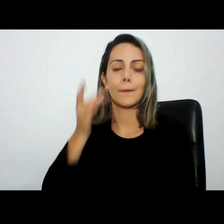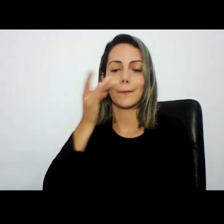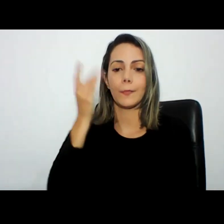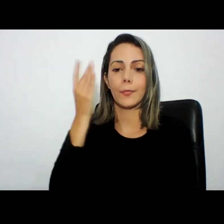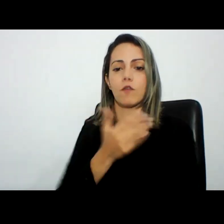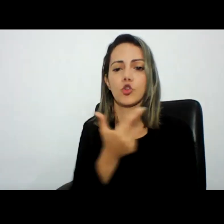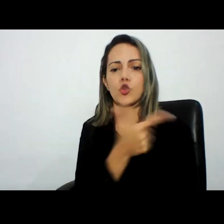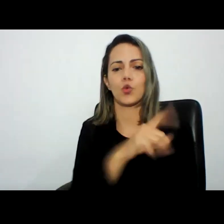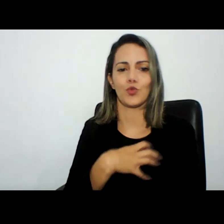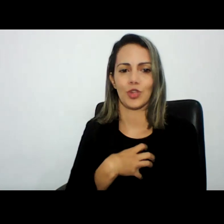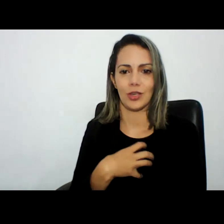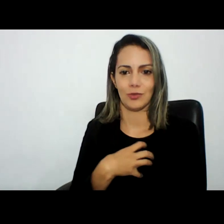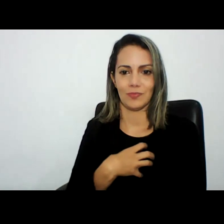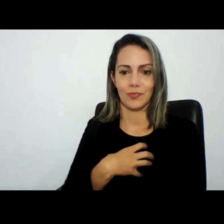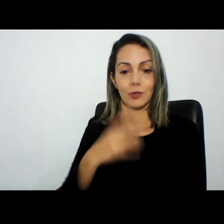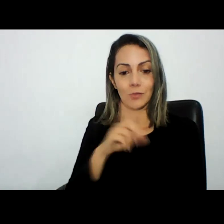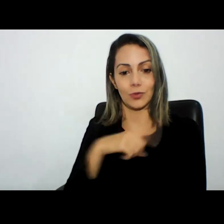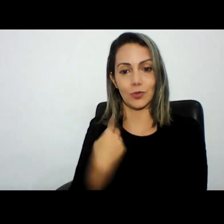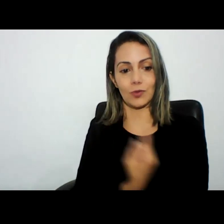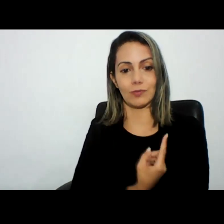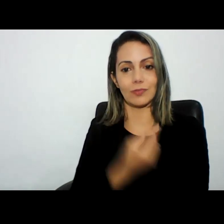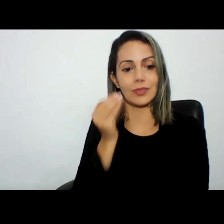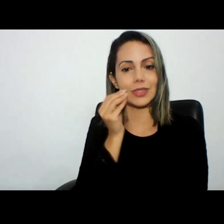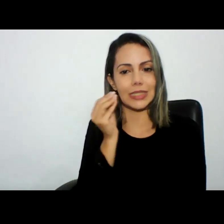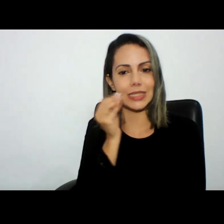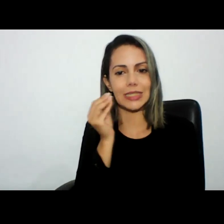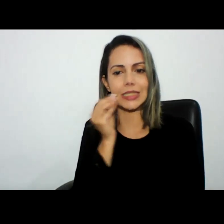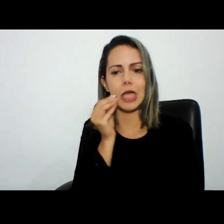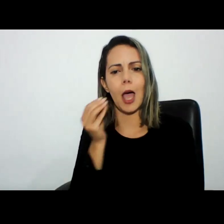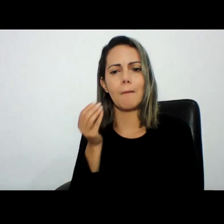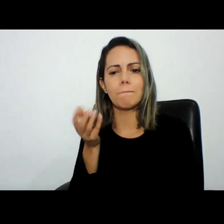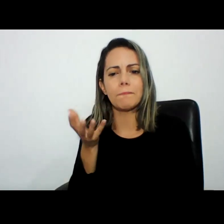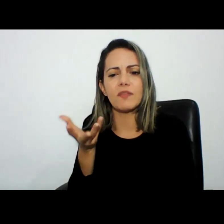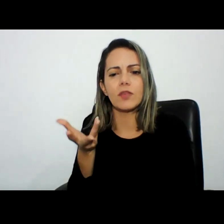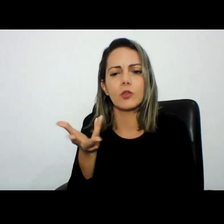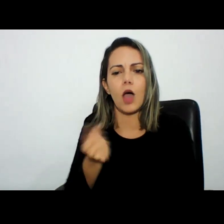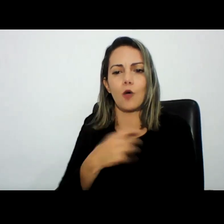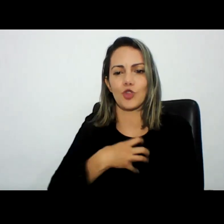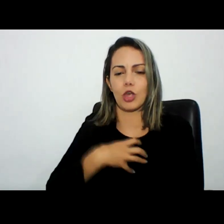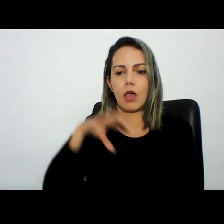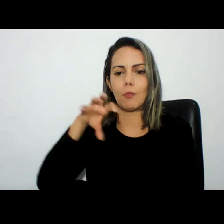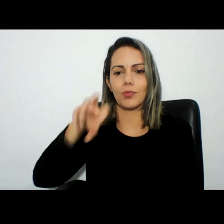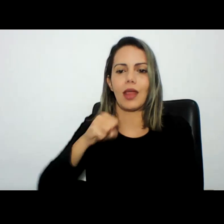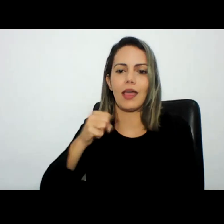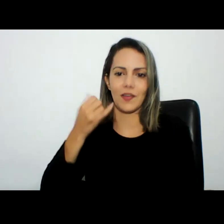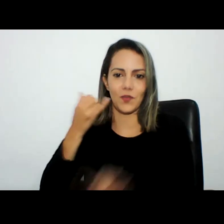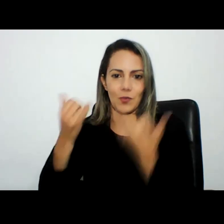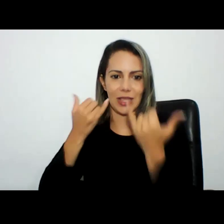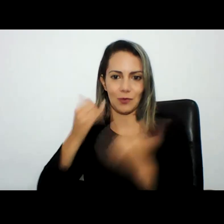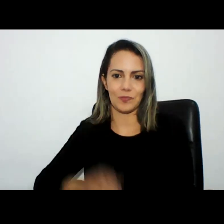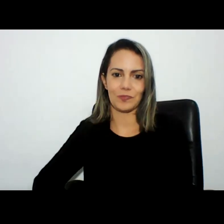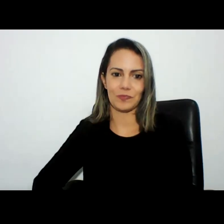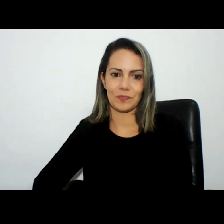tenta se aperfeiçoar na maneira de capturá-los então lá por exemplo hoje no departamento lá de busca eletrônica foi um